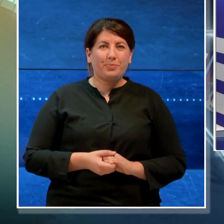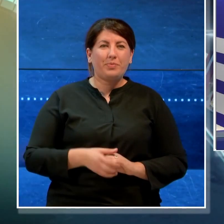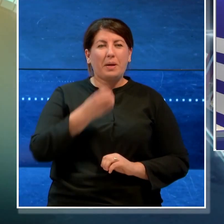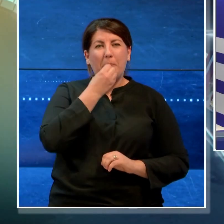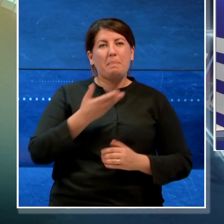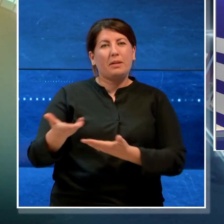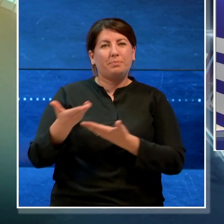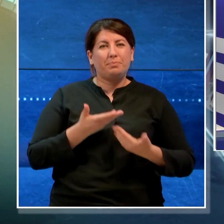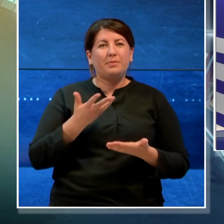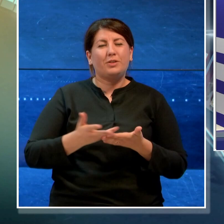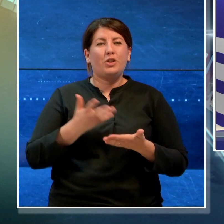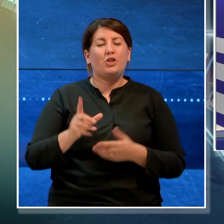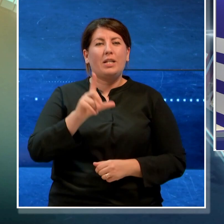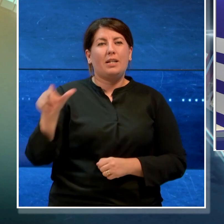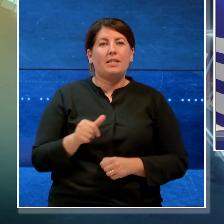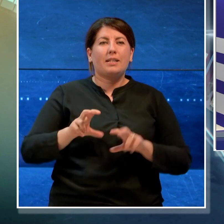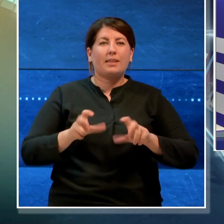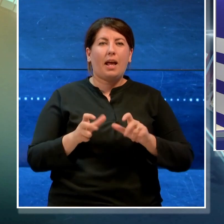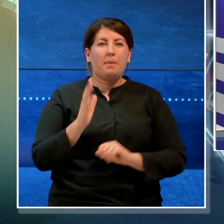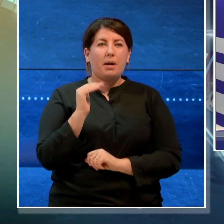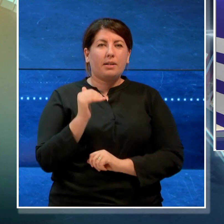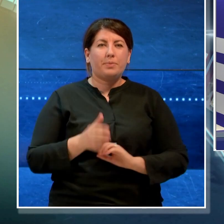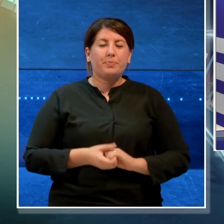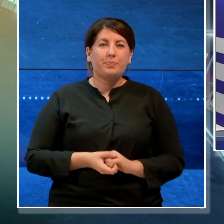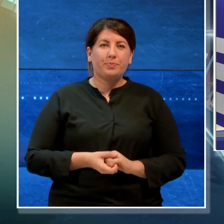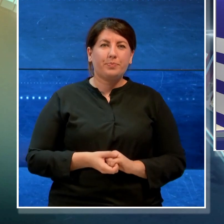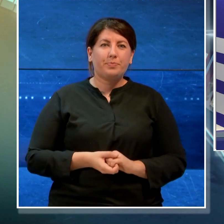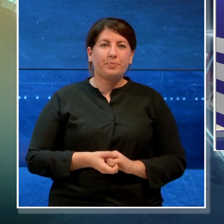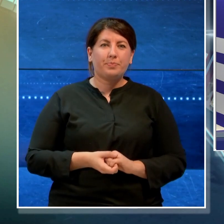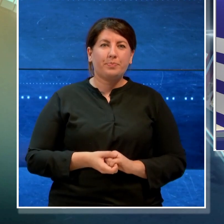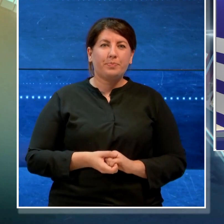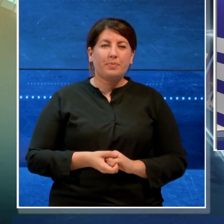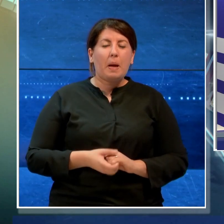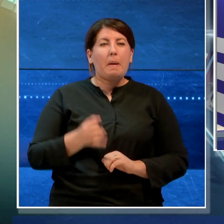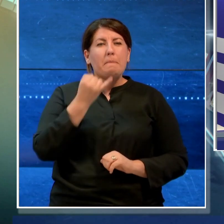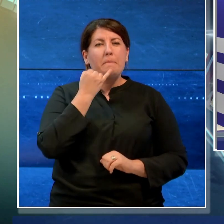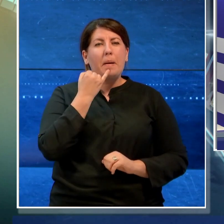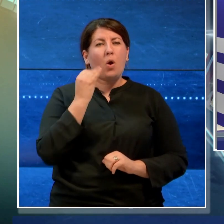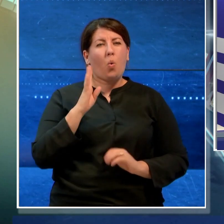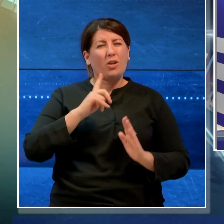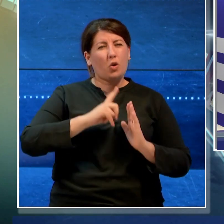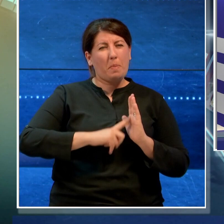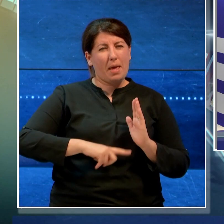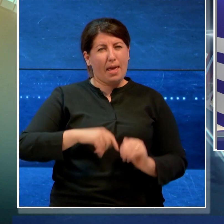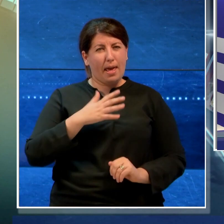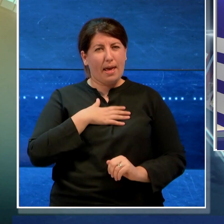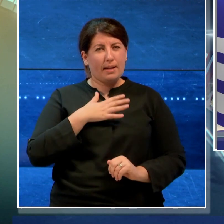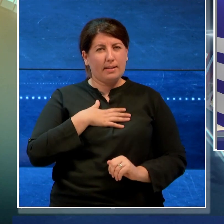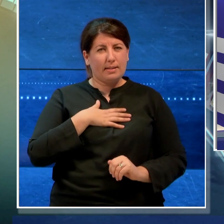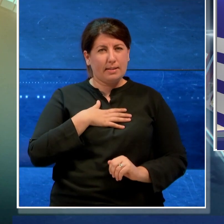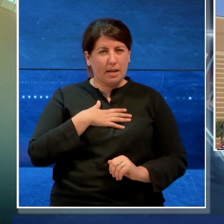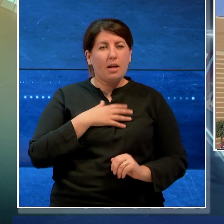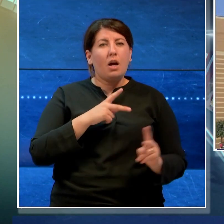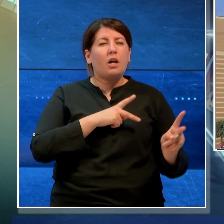Ben trovati con il TG List di Telebari. Sta meglio il bimbo di 4 mesi ricoverato